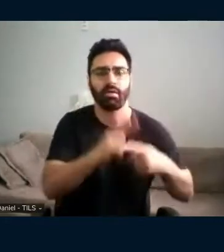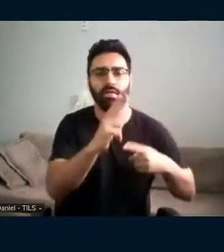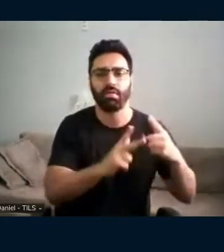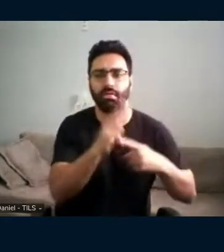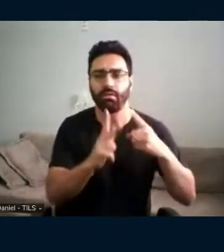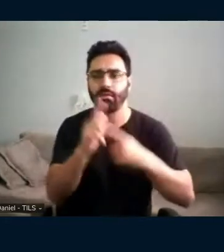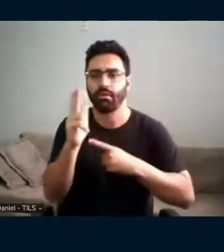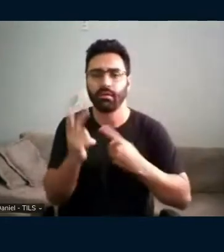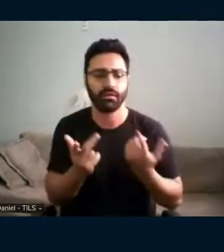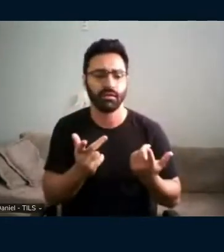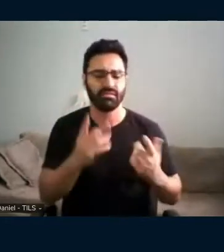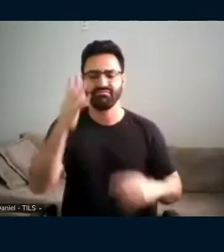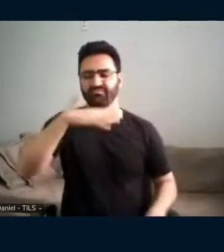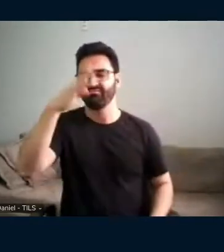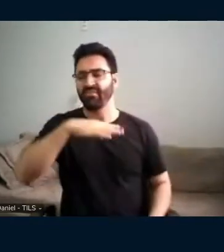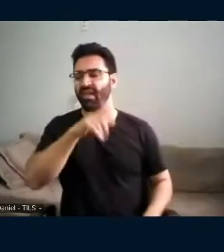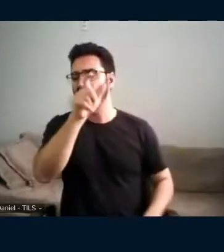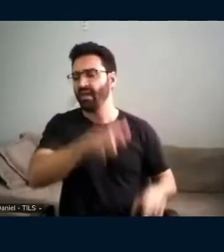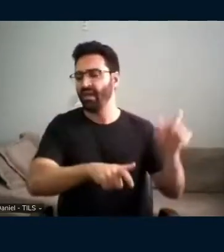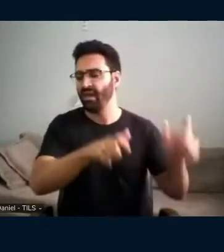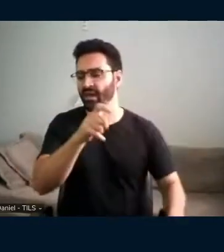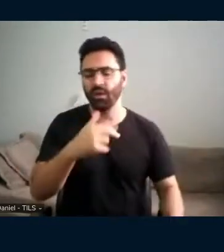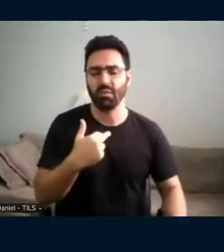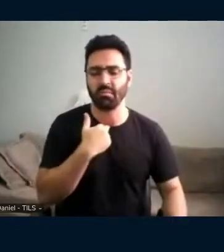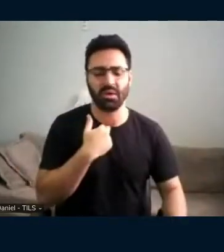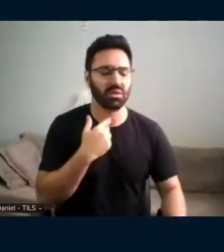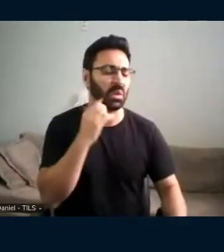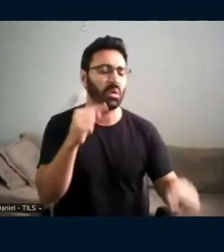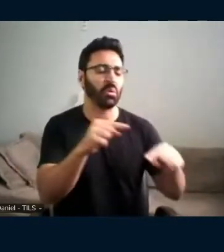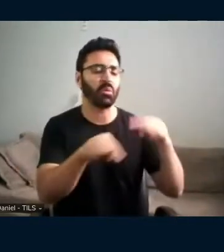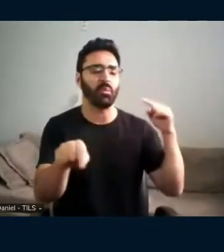ou negar que as pessoas são musicalmente,